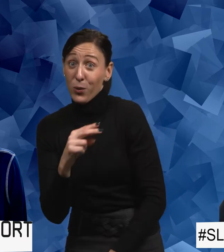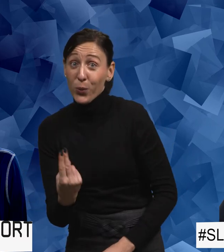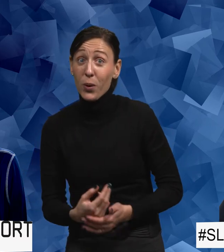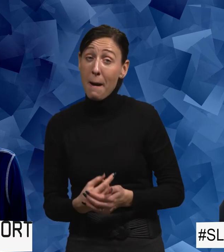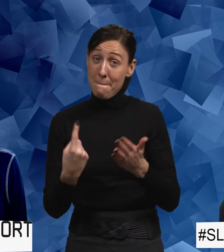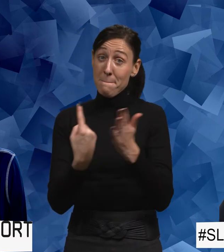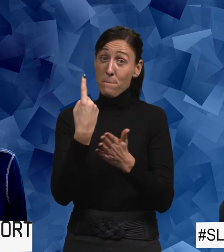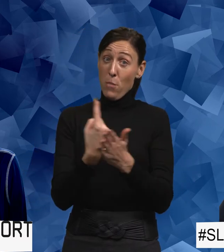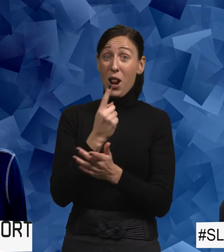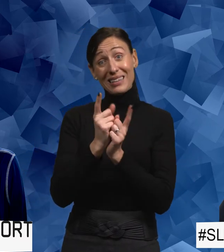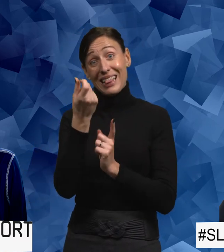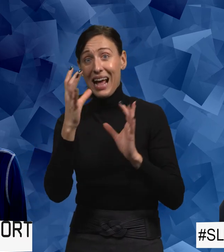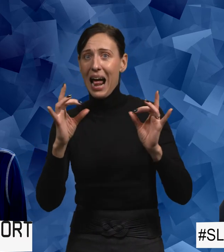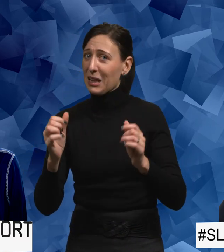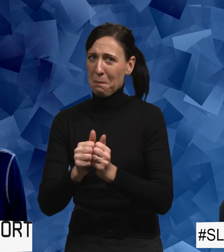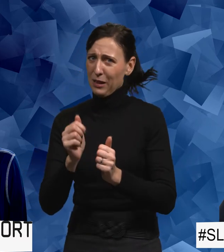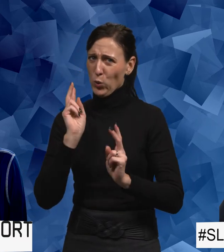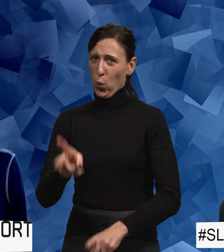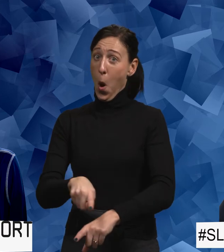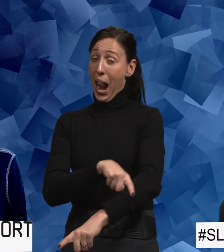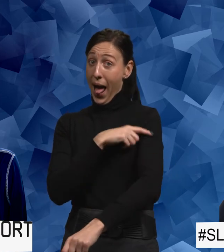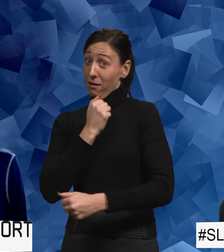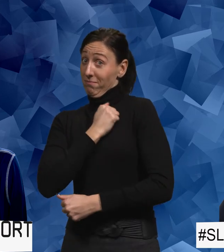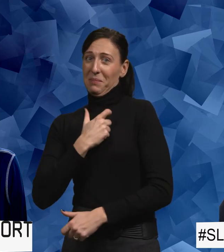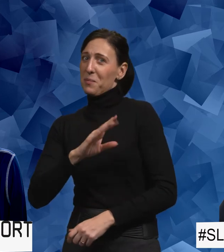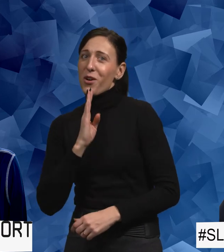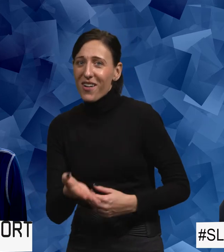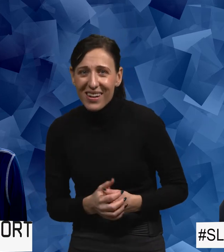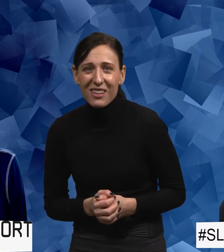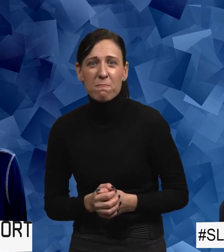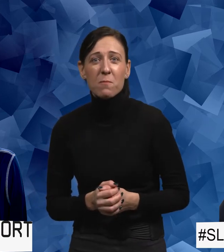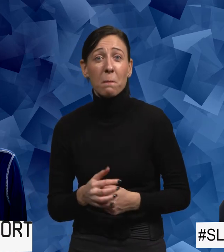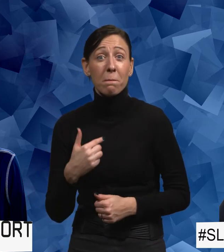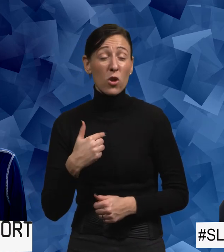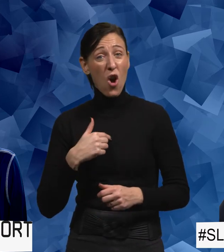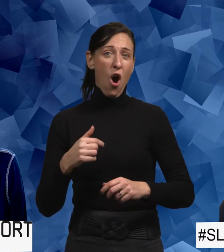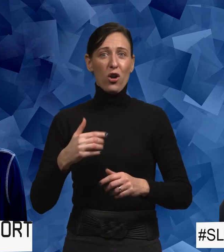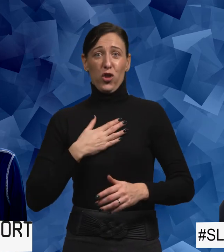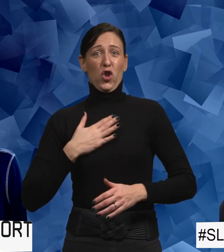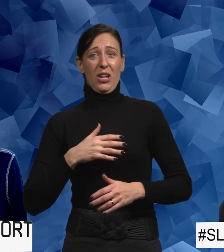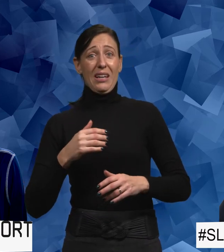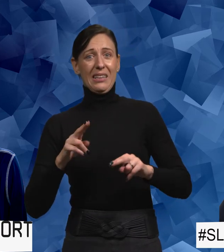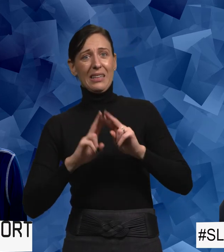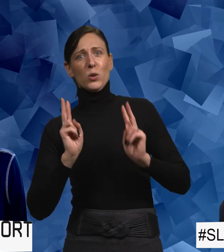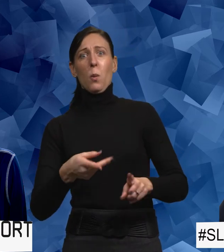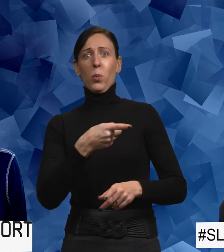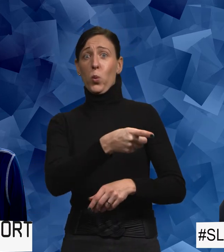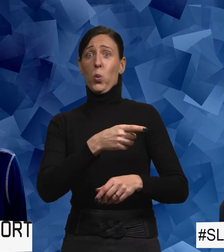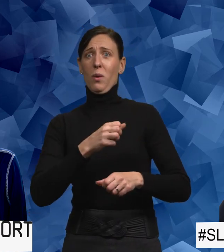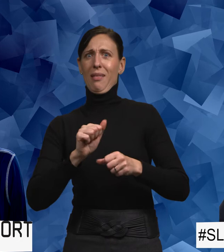Det är möjligt att du tyckte att det var lite kladdigt. Men så länge? Alltså så. Jag tycker inte det känns som du tvättar mig. Det känns mer som du gör